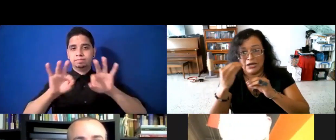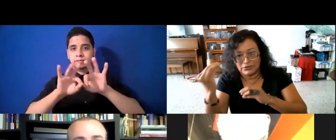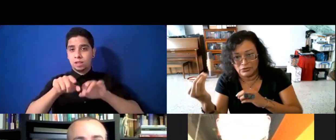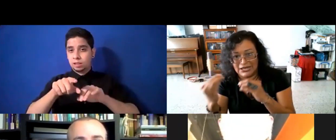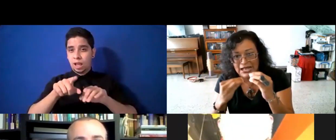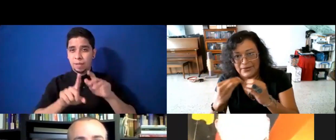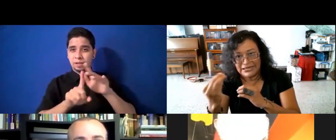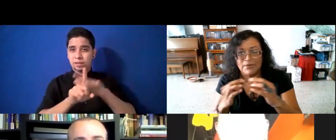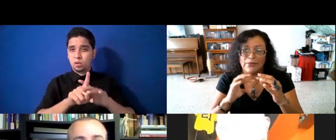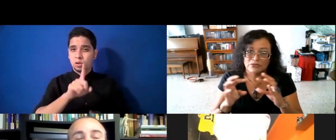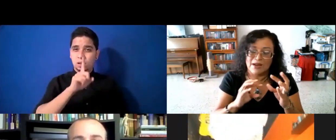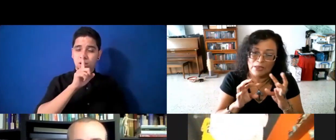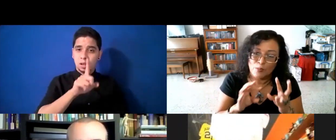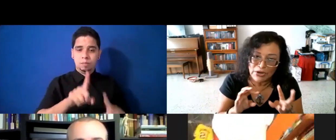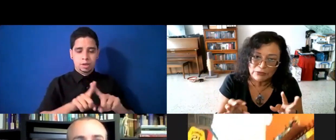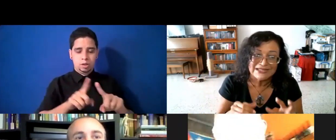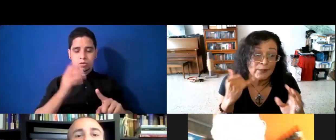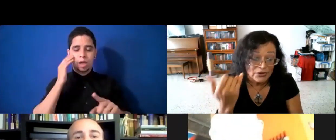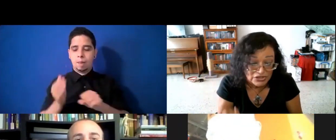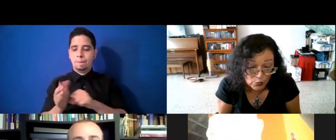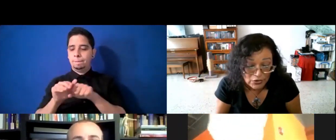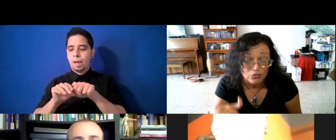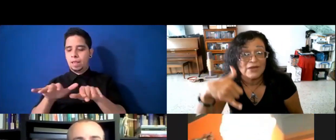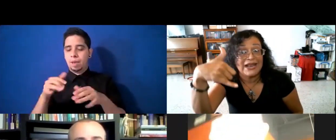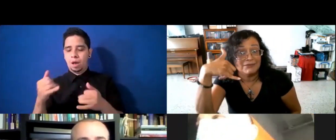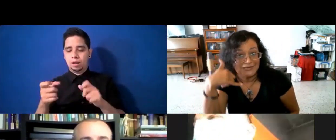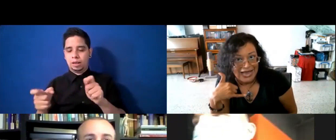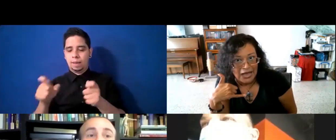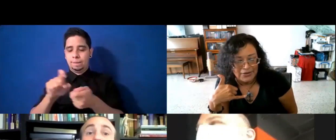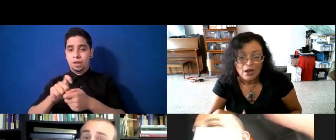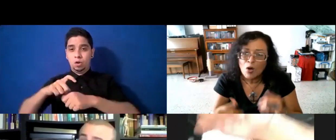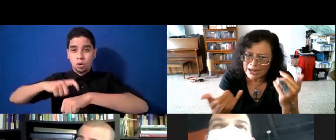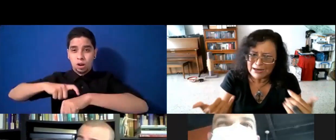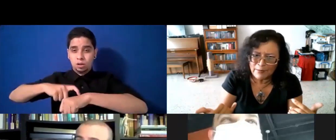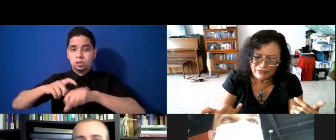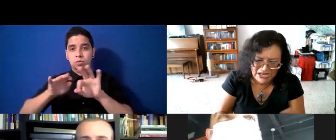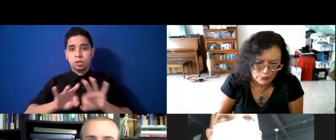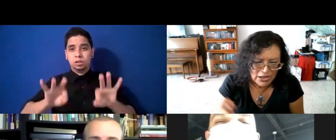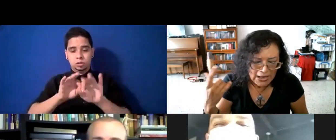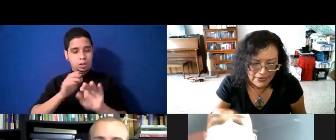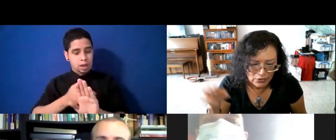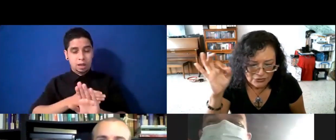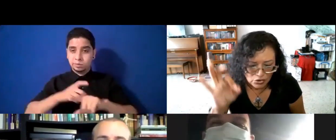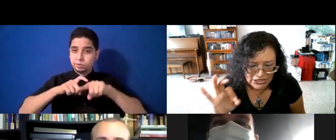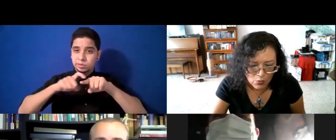la cuestión de la pandemia, pues eso ha cambiado un poquito, así que por eso es bueno, usted mire, llame, o le escribe por Facebook, pero es 250